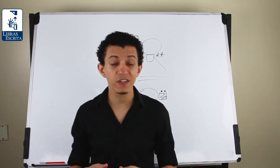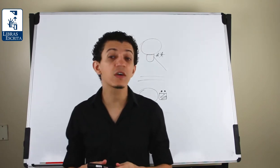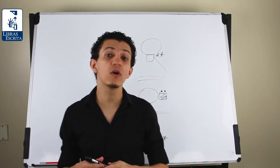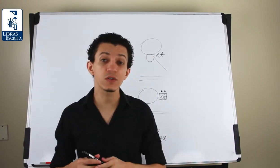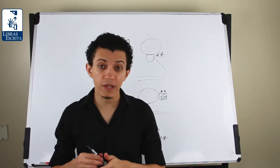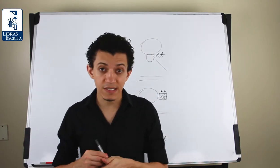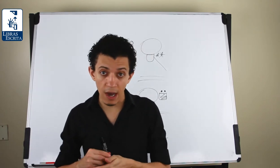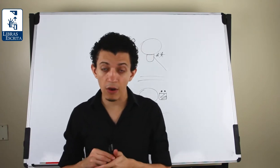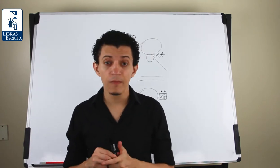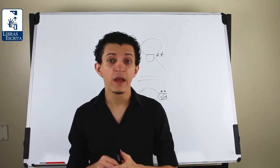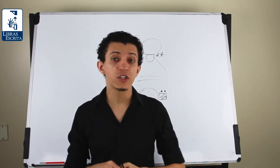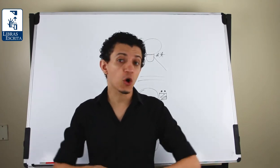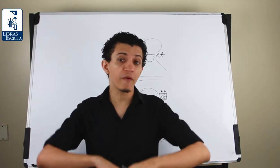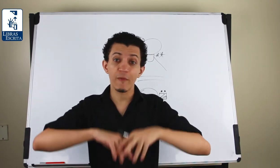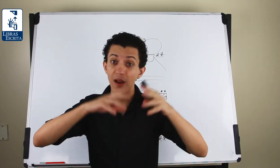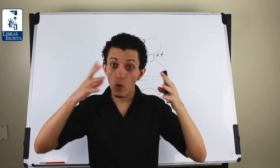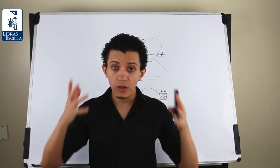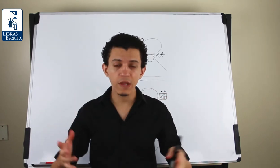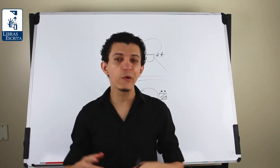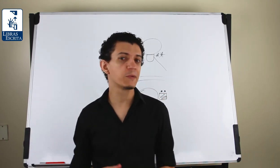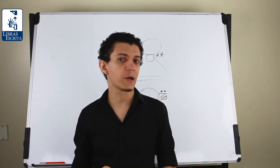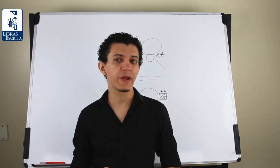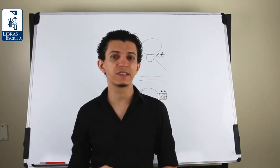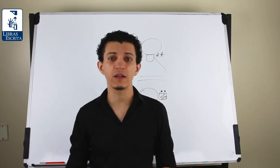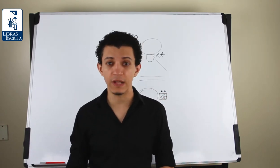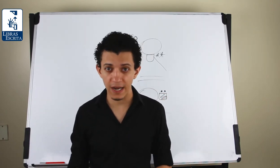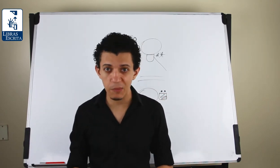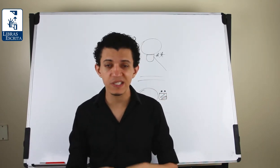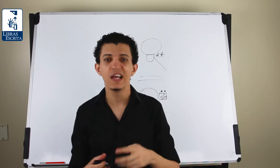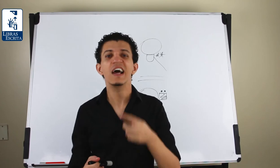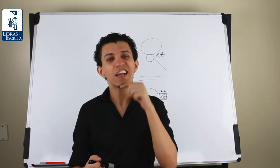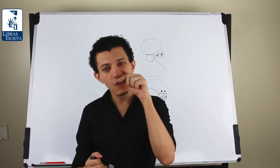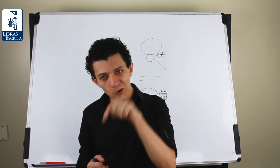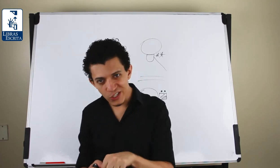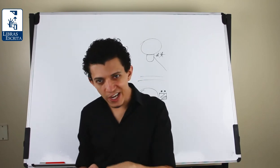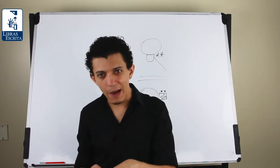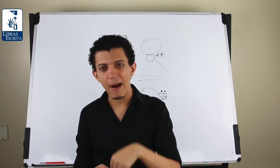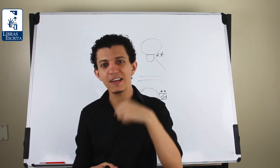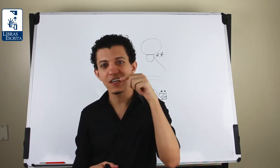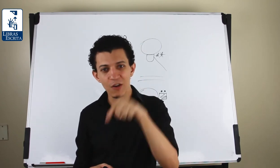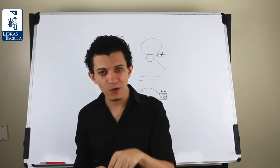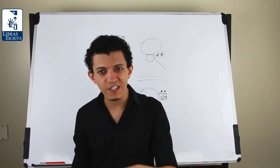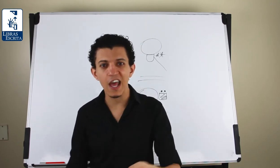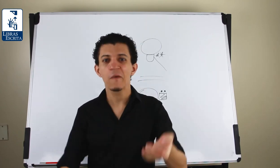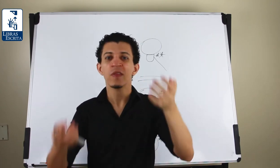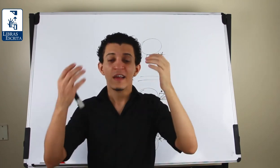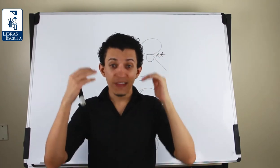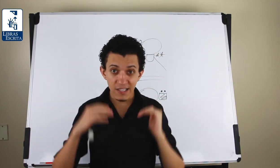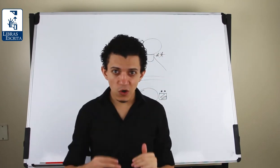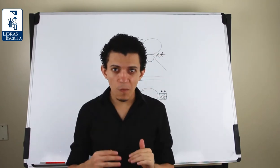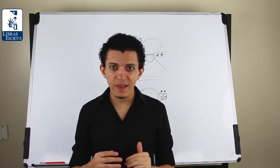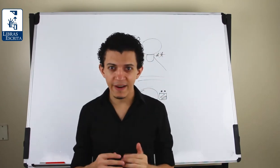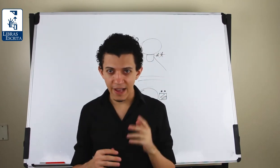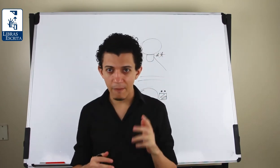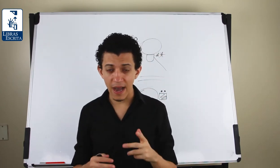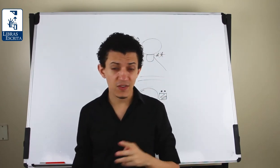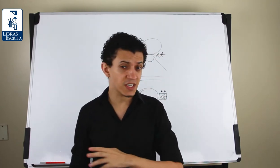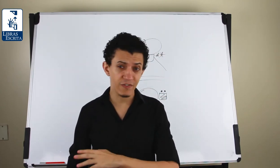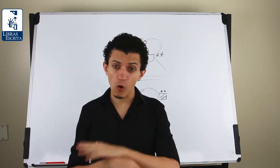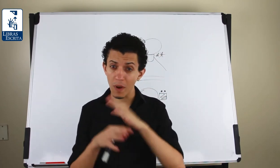Se você gostou dessa aula, de alguma forma ela contribuiu para o seu aprendizado da Libras, fique curtir aqui abaixo, clique em gostei. Deixe seu comentário aqui abaixo. Se você tiver alguma